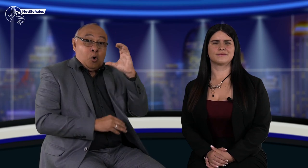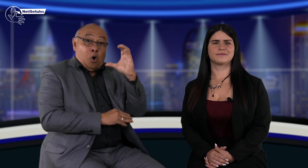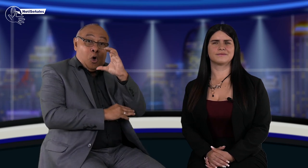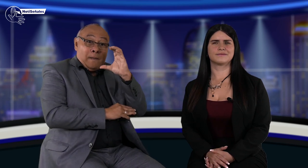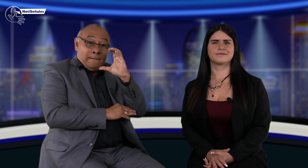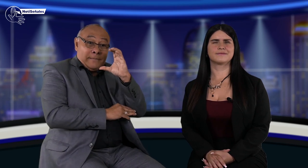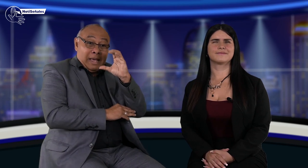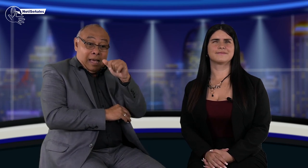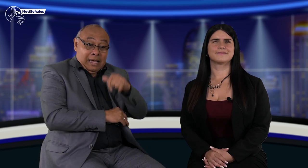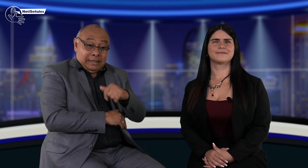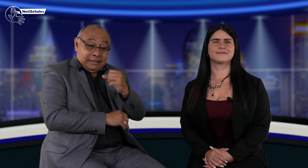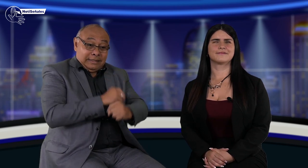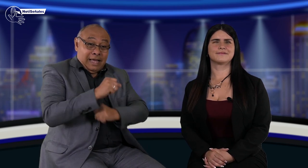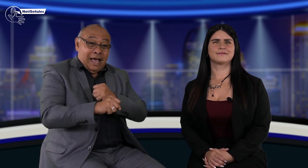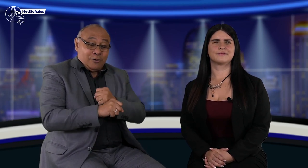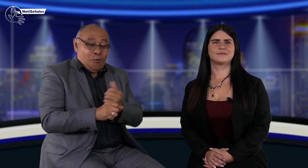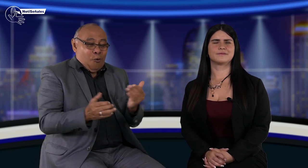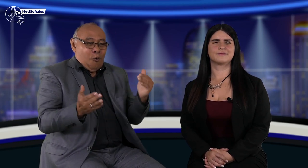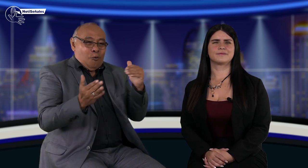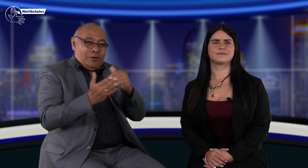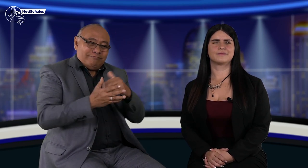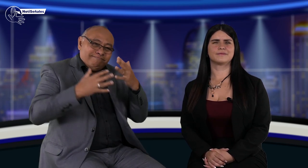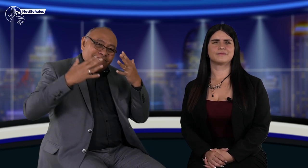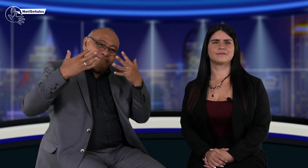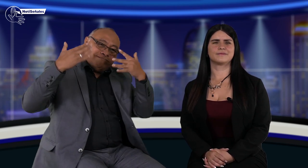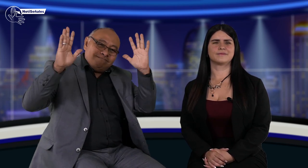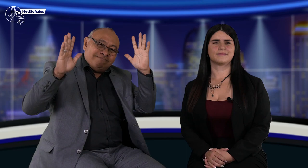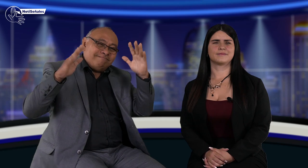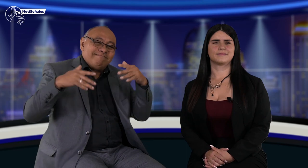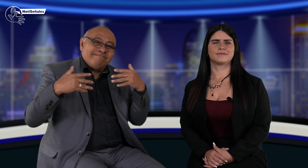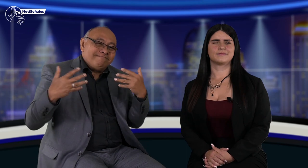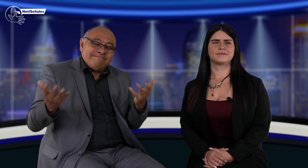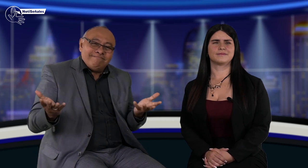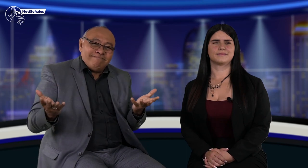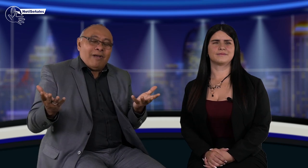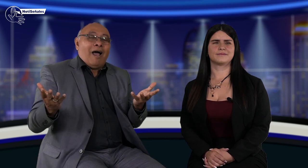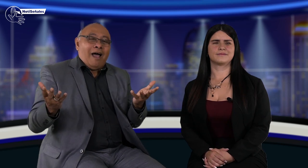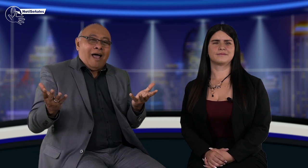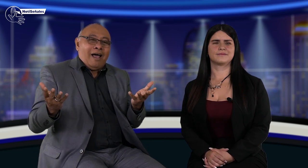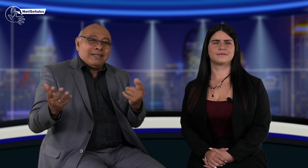nuevamente en el mes de septiembre tres sucesos fundamentales.